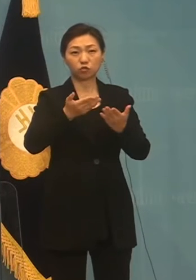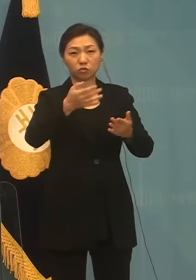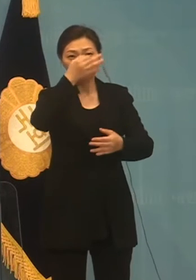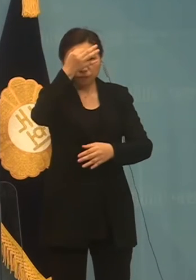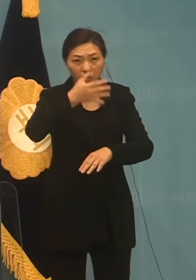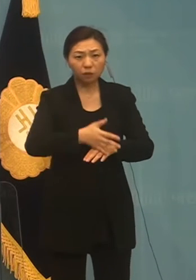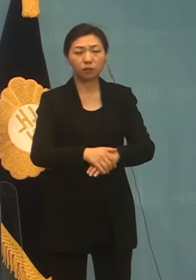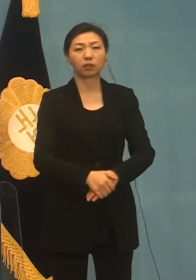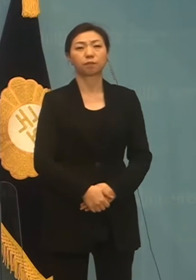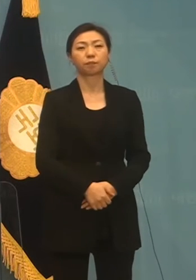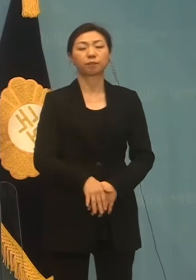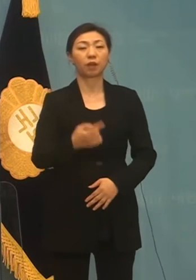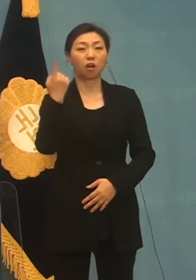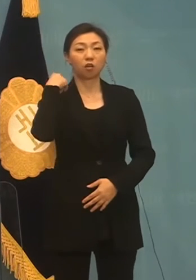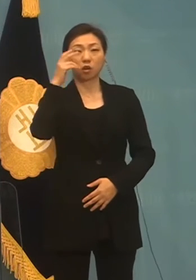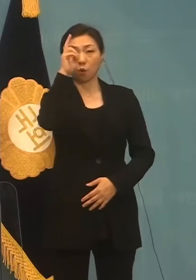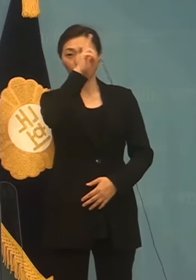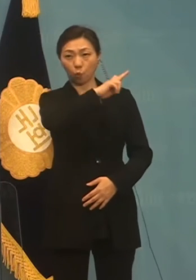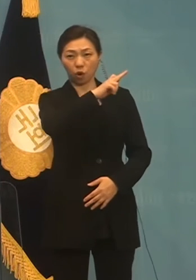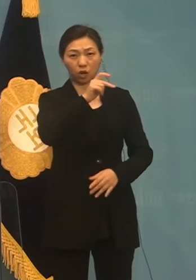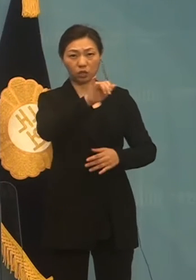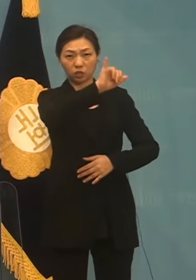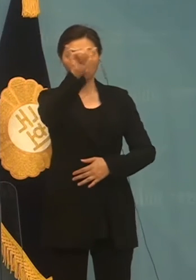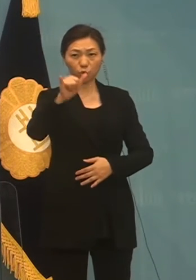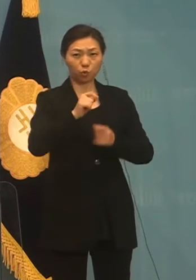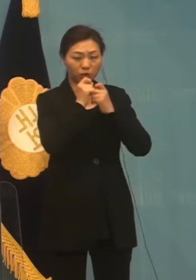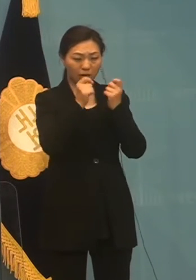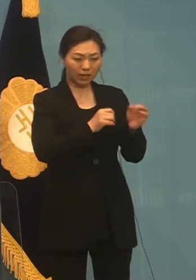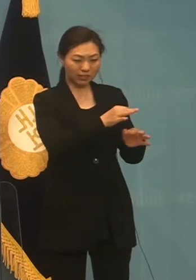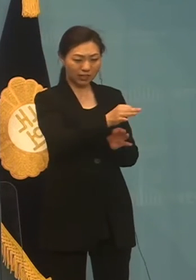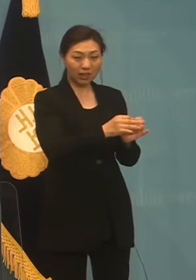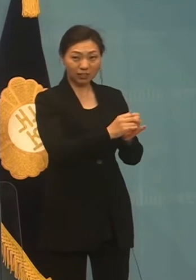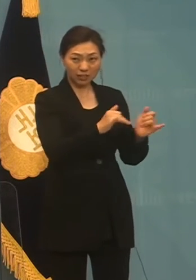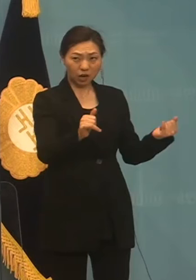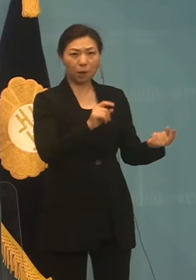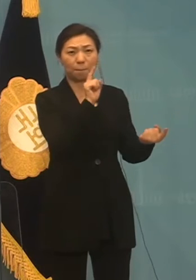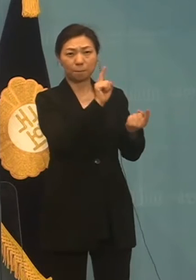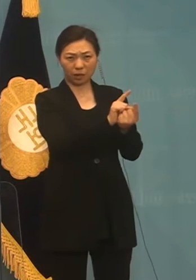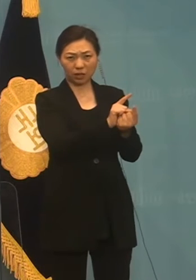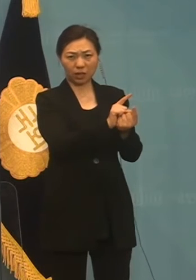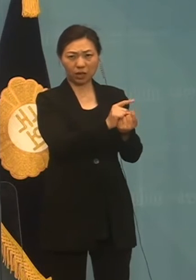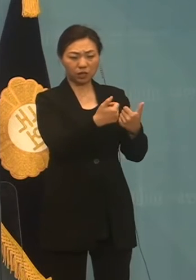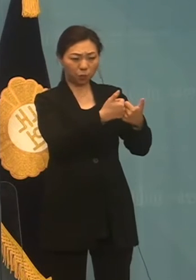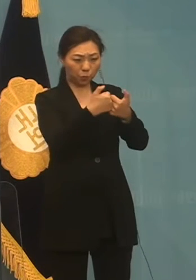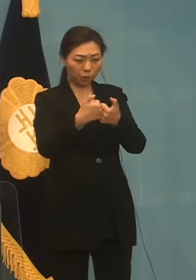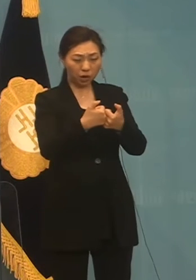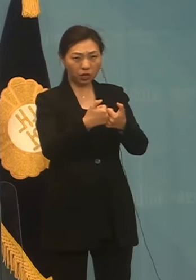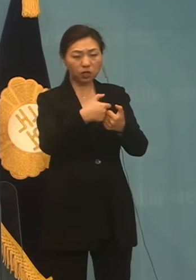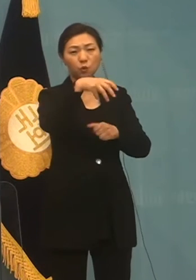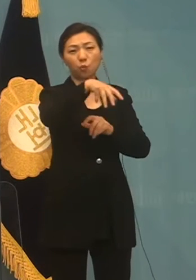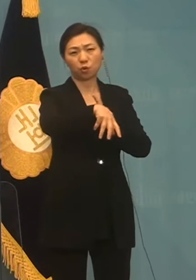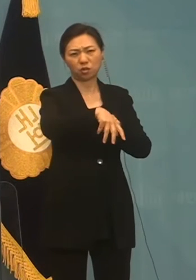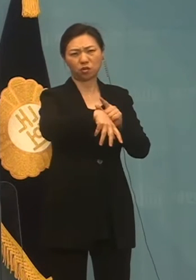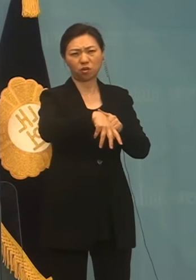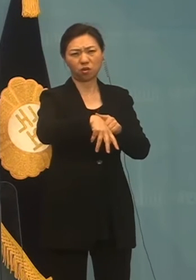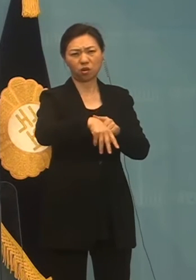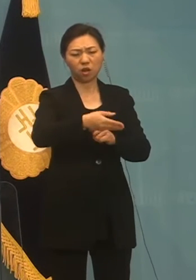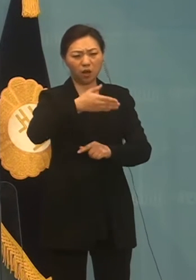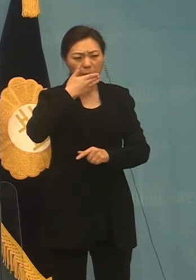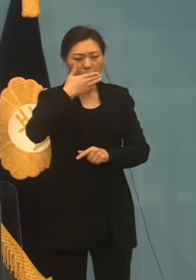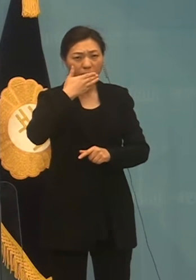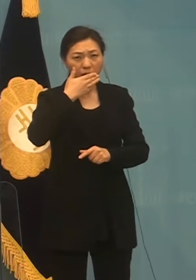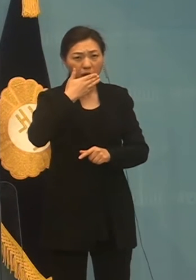후보가 어제 오전 전국 소상공인 자영업자들을 만난 관람회 자리에서 하루 식당을